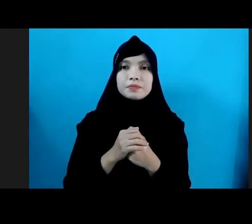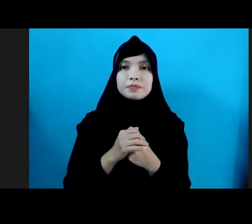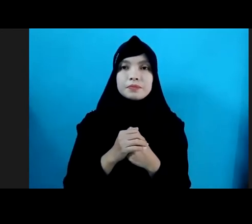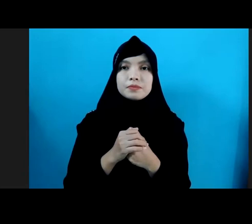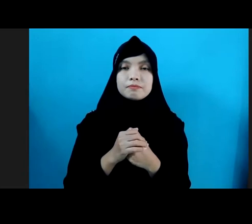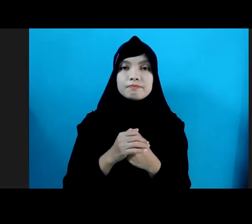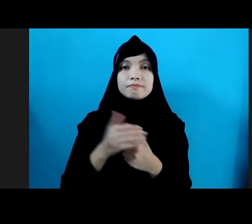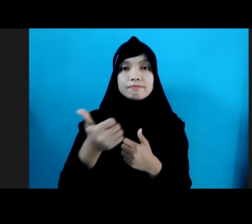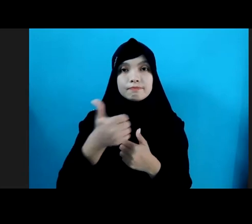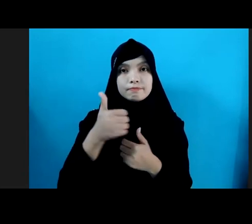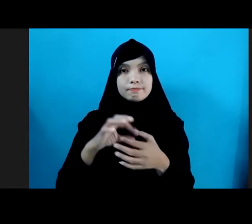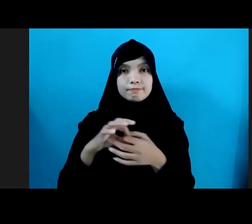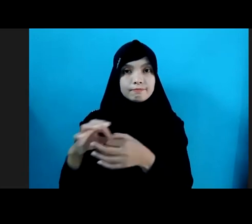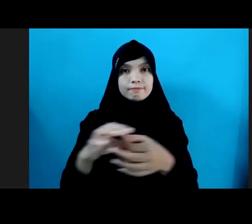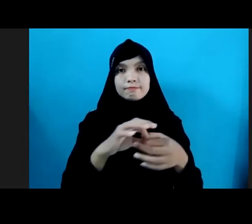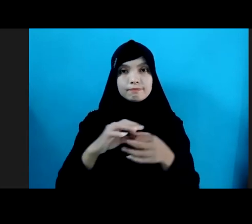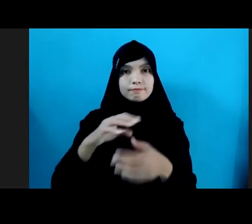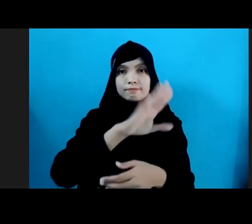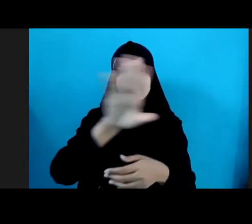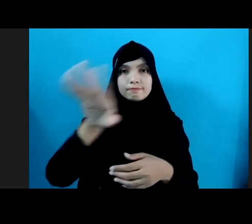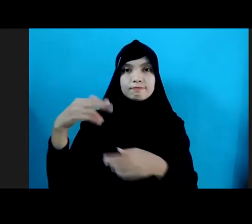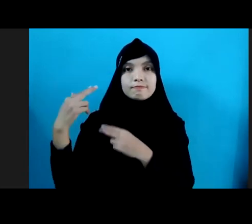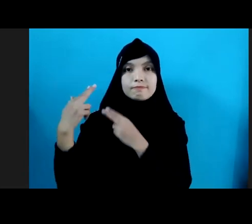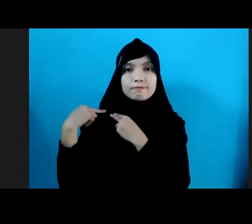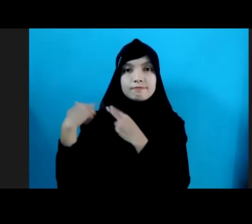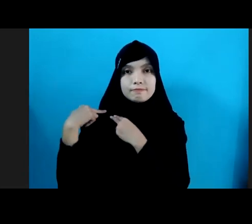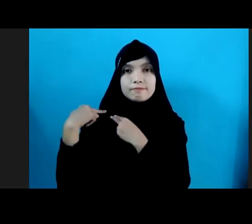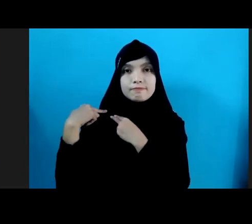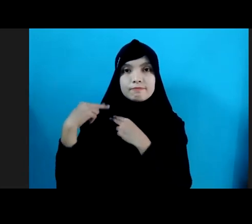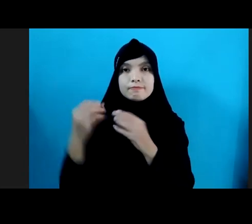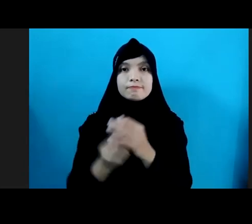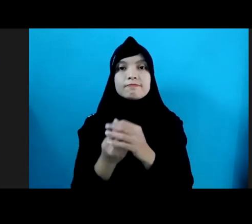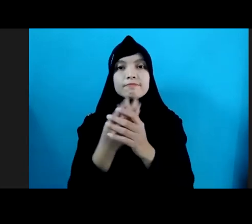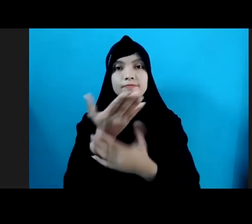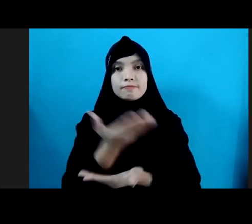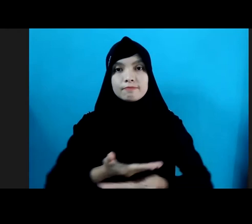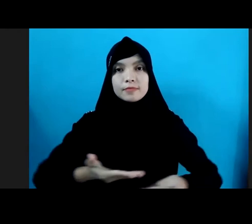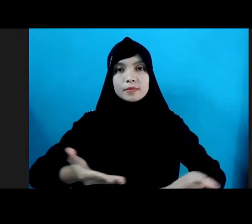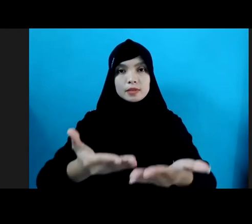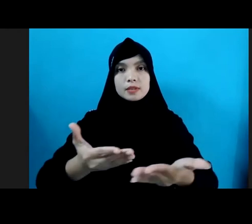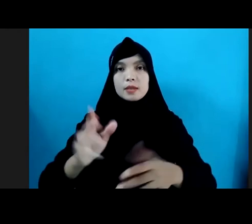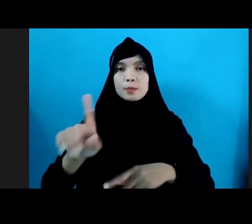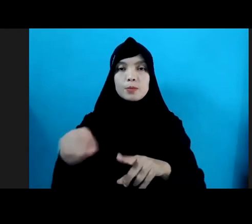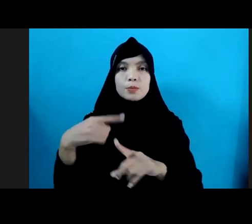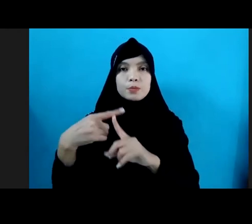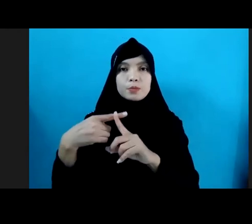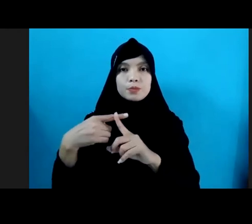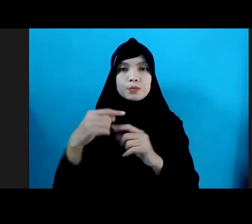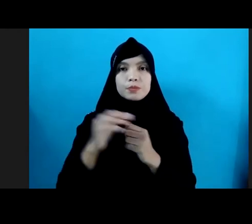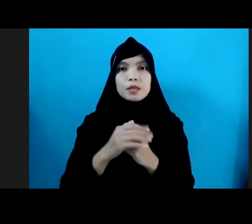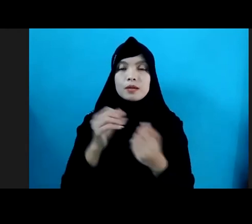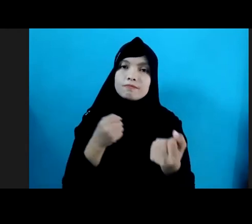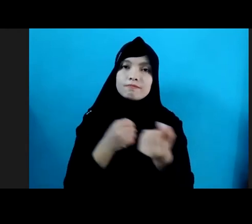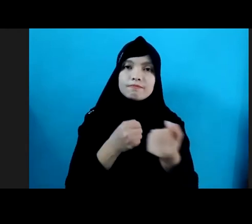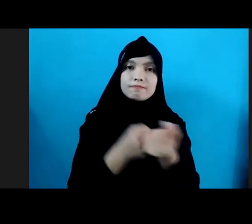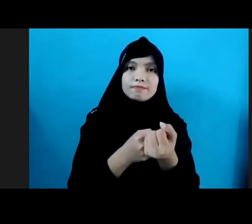tangan Dimana seluruh pemangku kepentingan menciptakan lingkungan yang positif Suportif